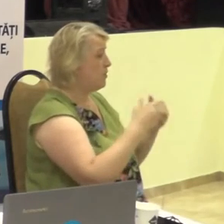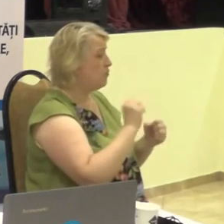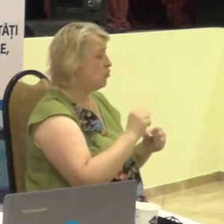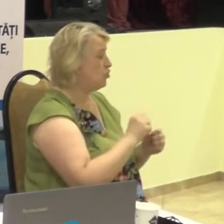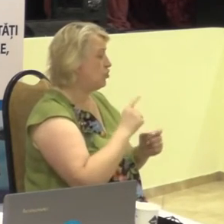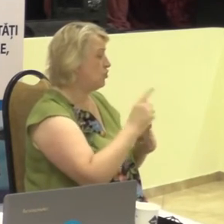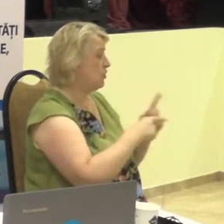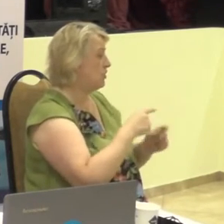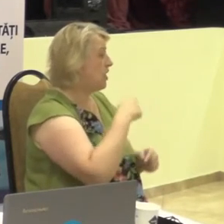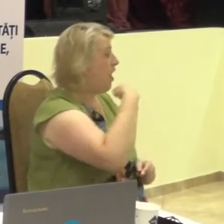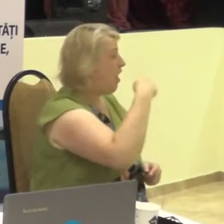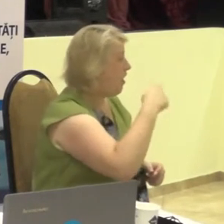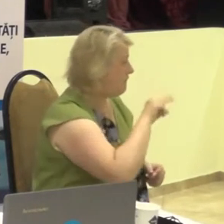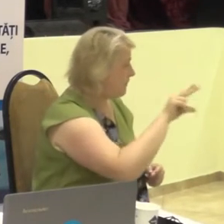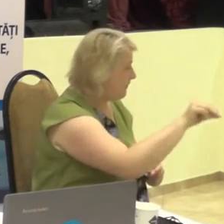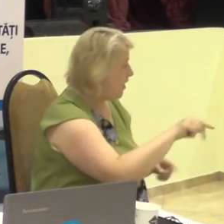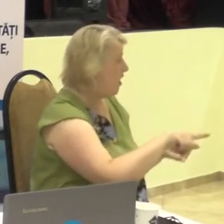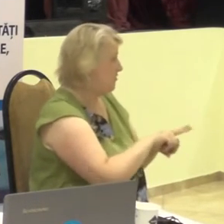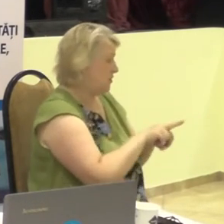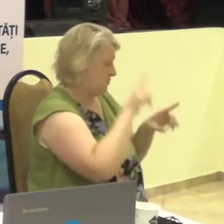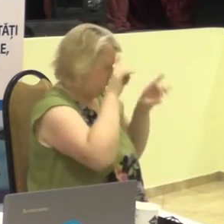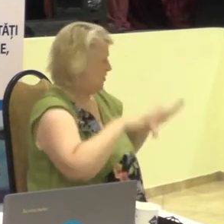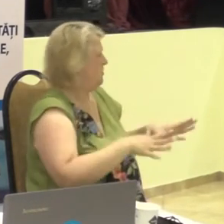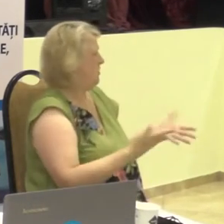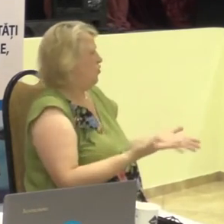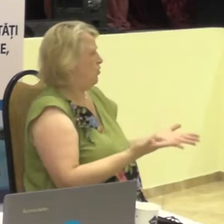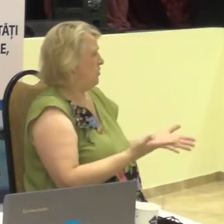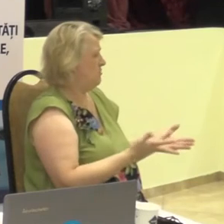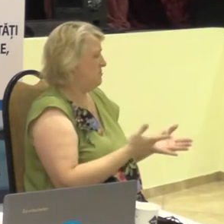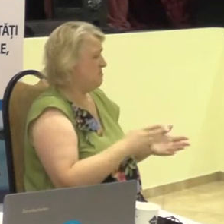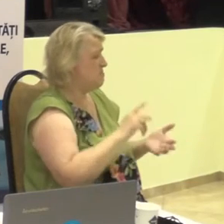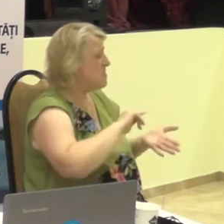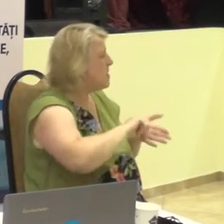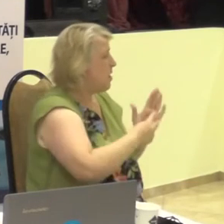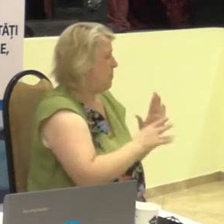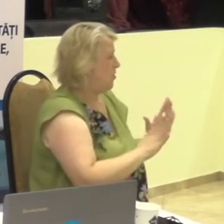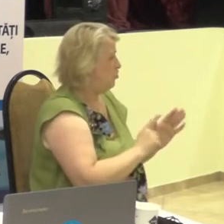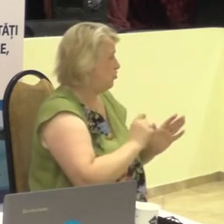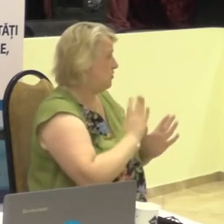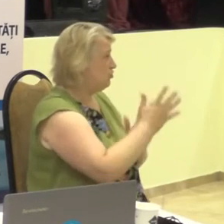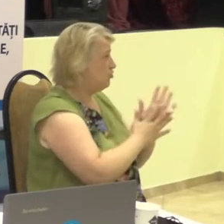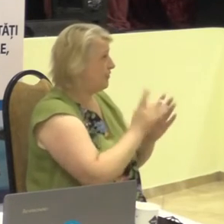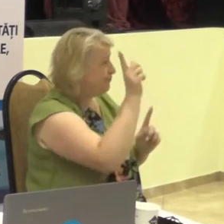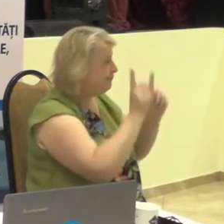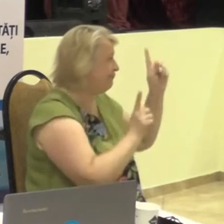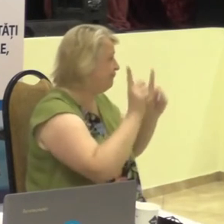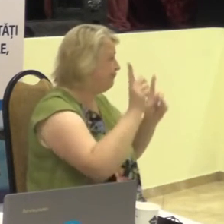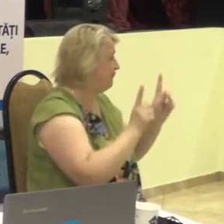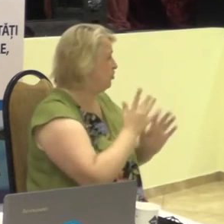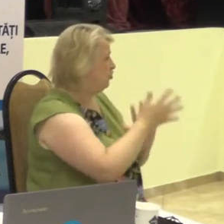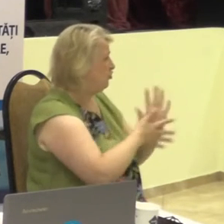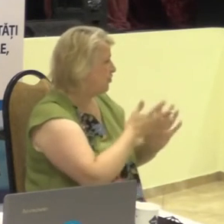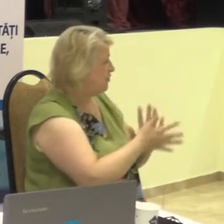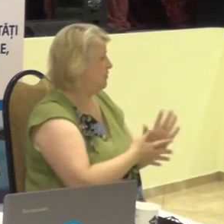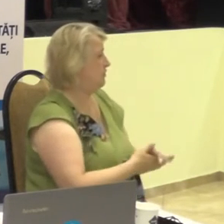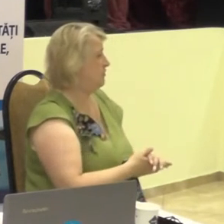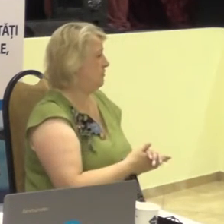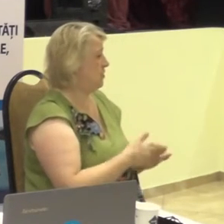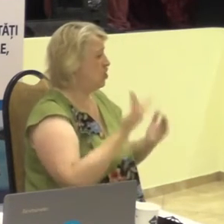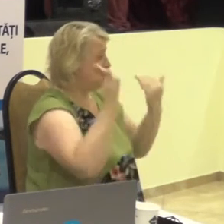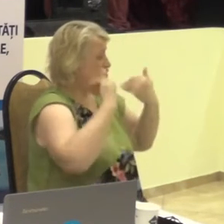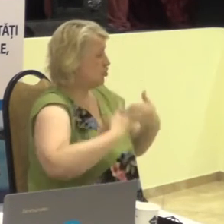prin limbajul verbal cât și spontan. Mi-a intenționat prin mimică gestică, poziția